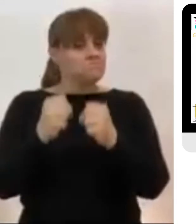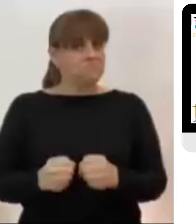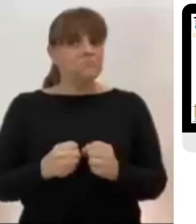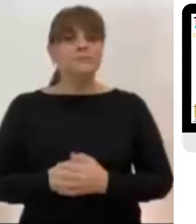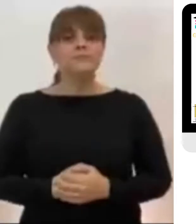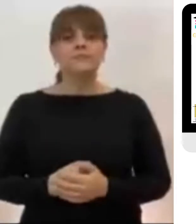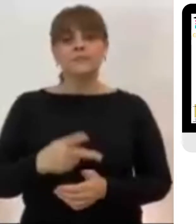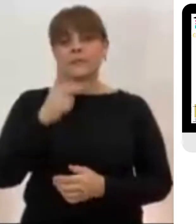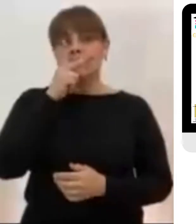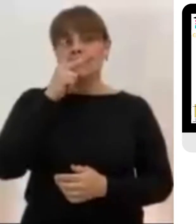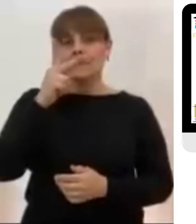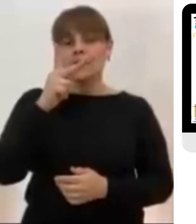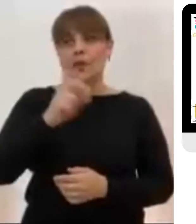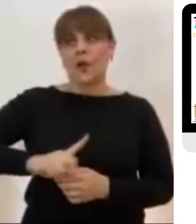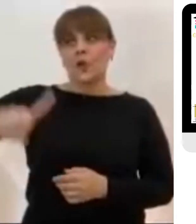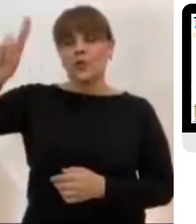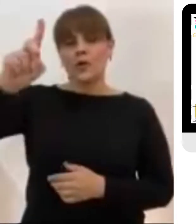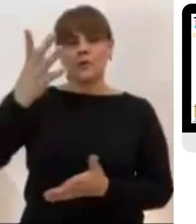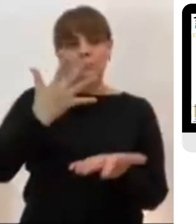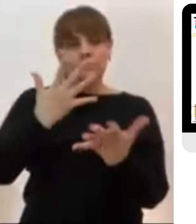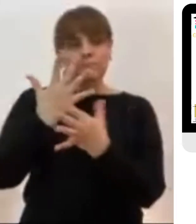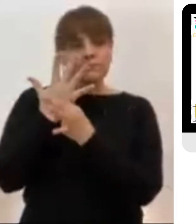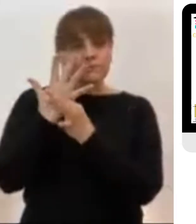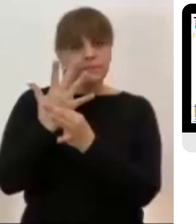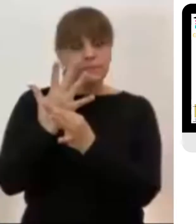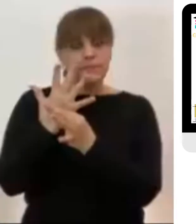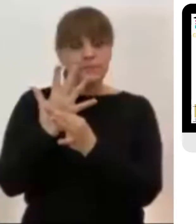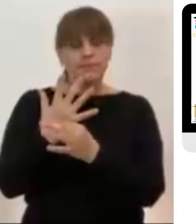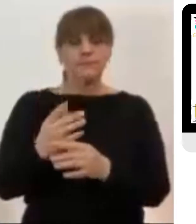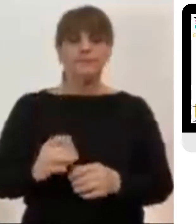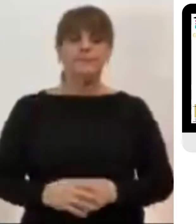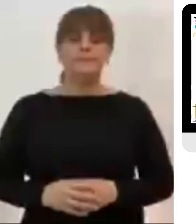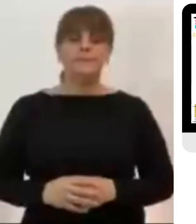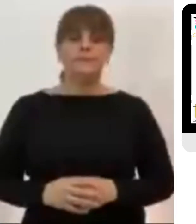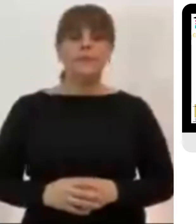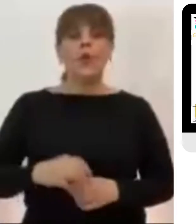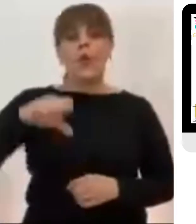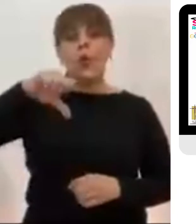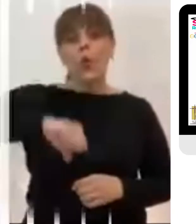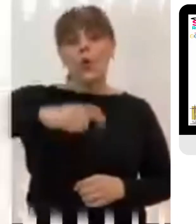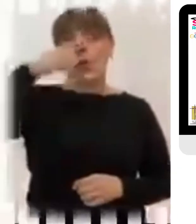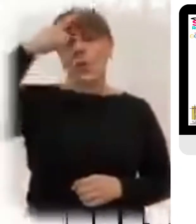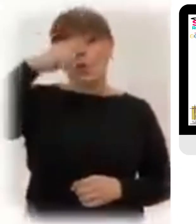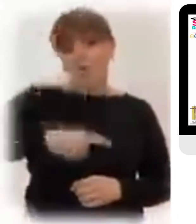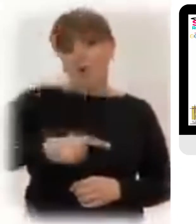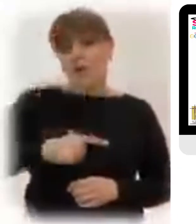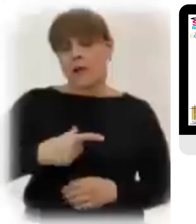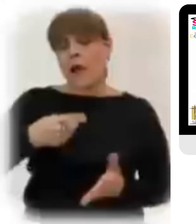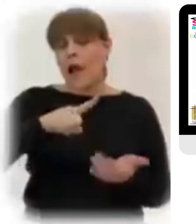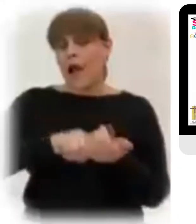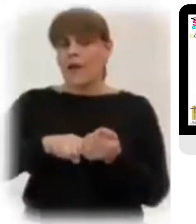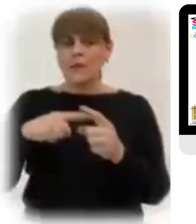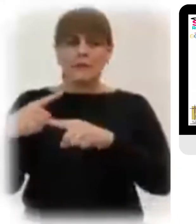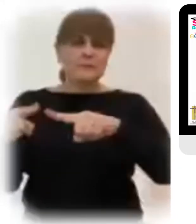Palabra del Señor Esta es la noche Llena de signos y simbolismos Esta es la